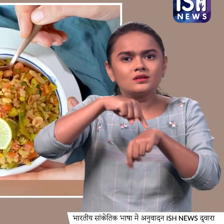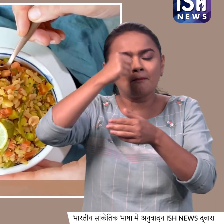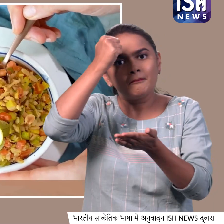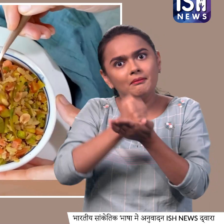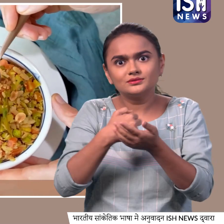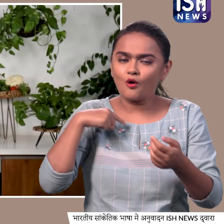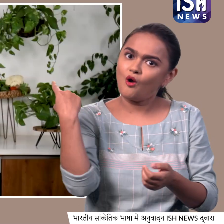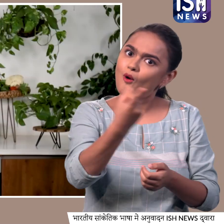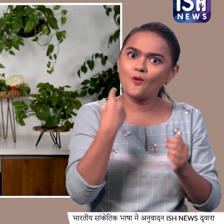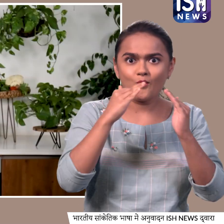बनती है, तो चलिए,